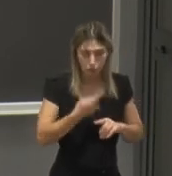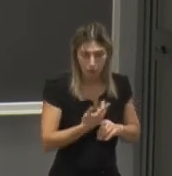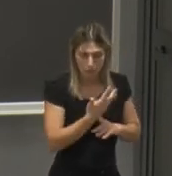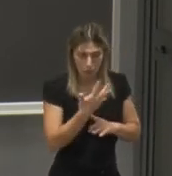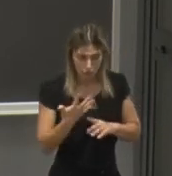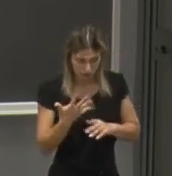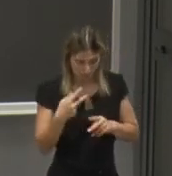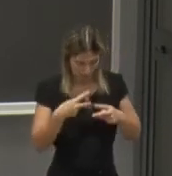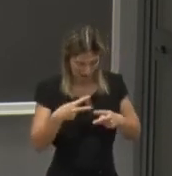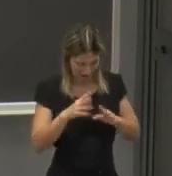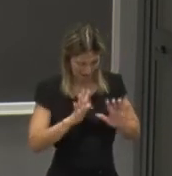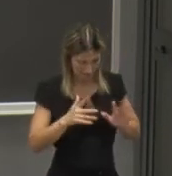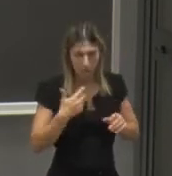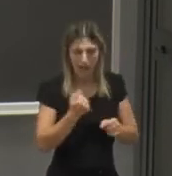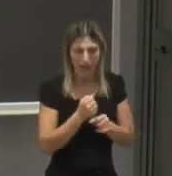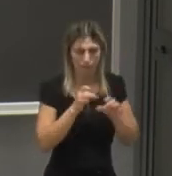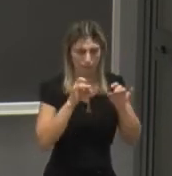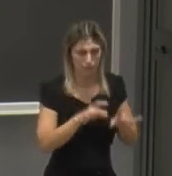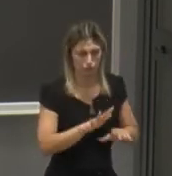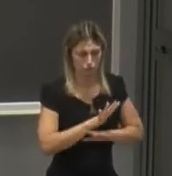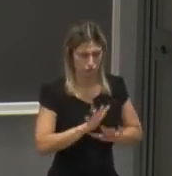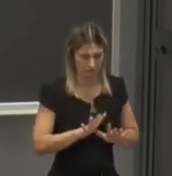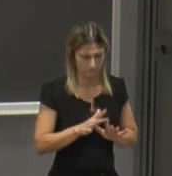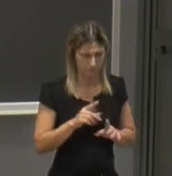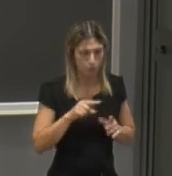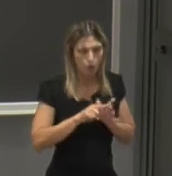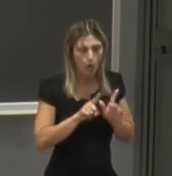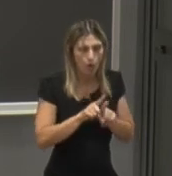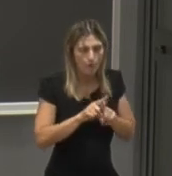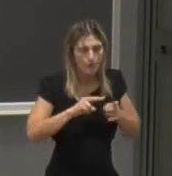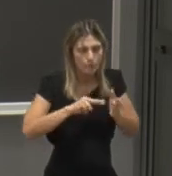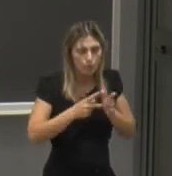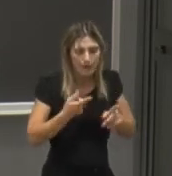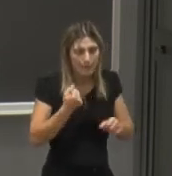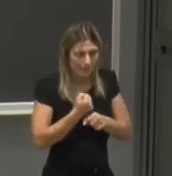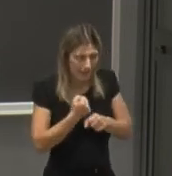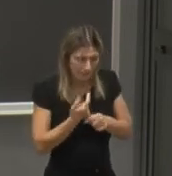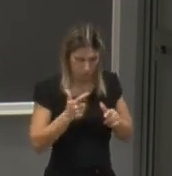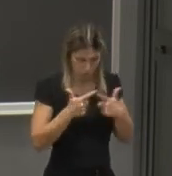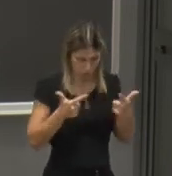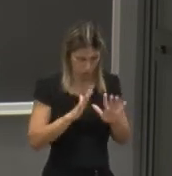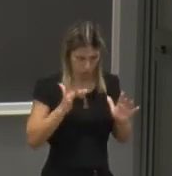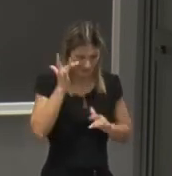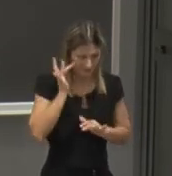anni di laurea lavora quindi non ci sono assolutamente problemi di carattere lavorativo